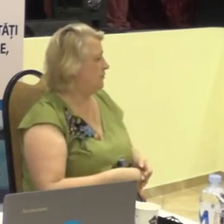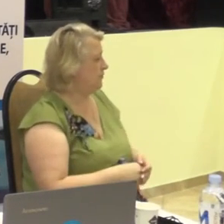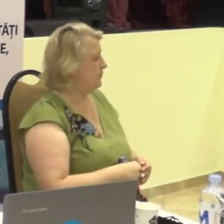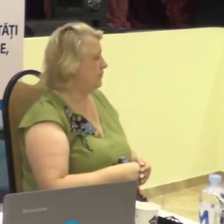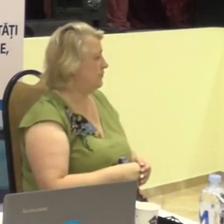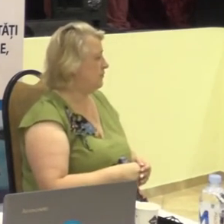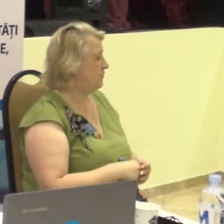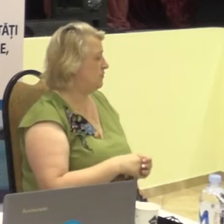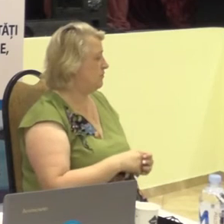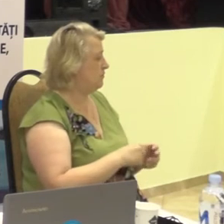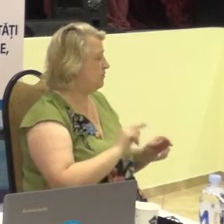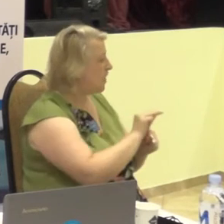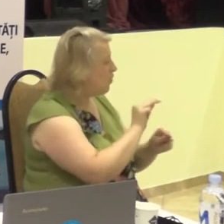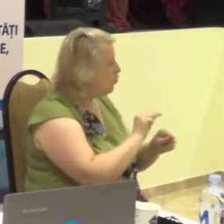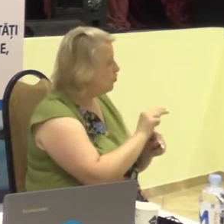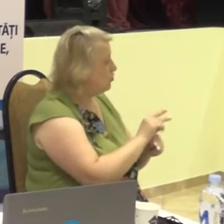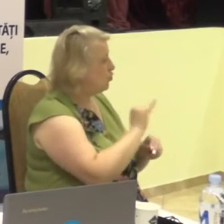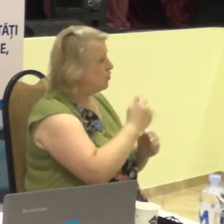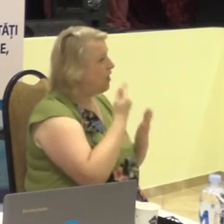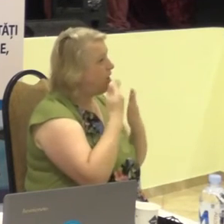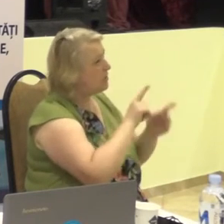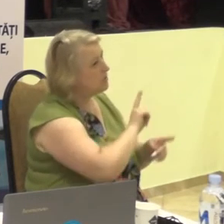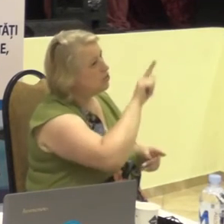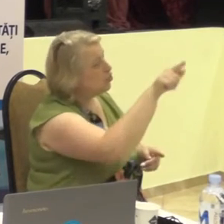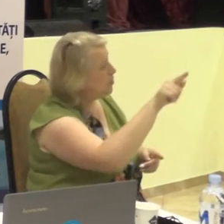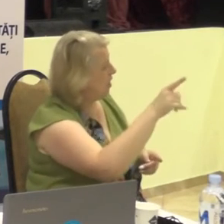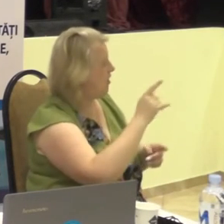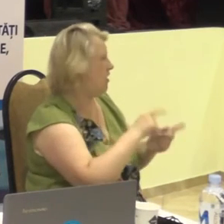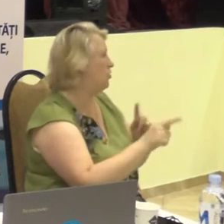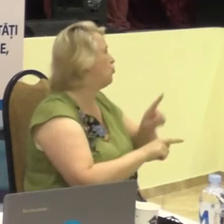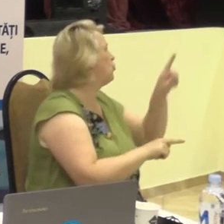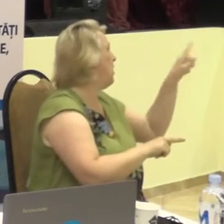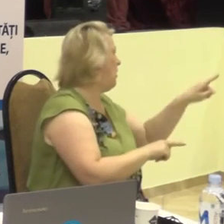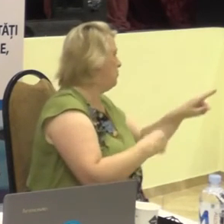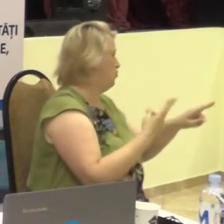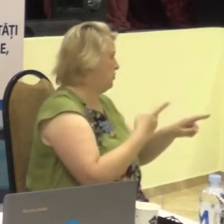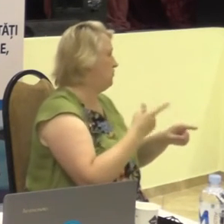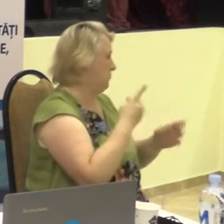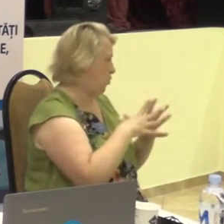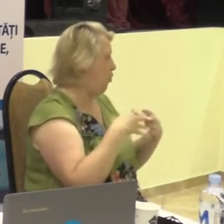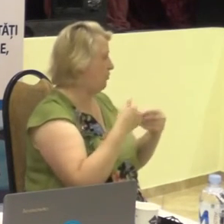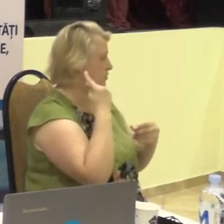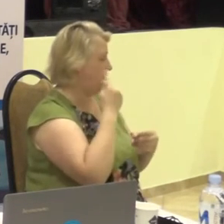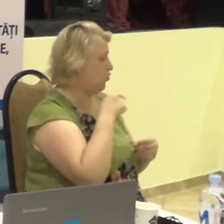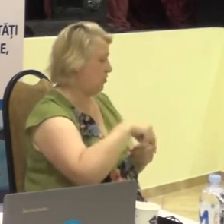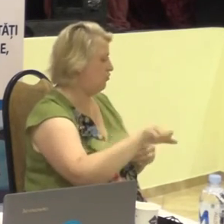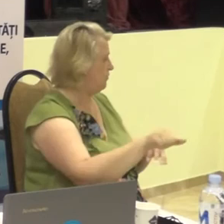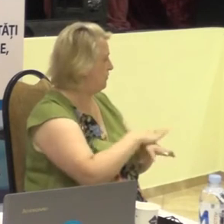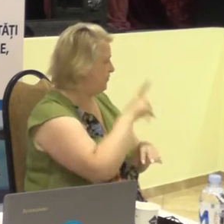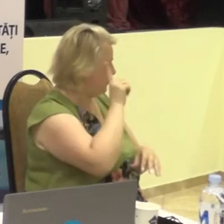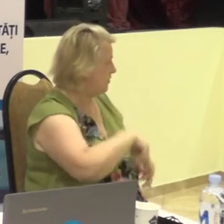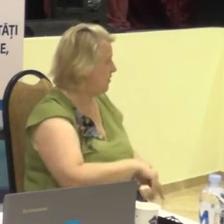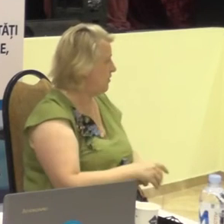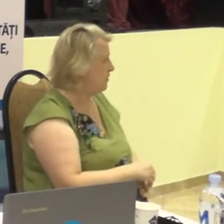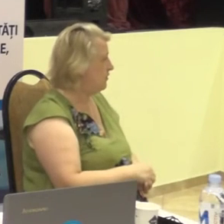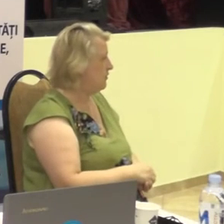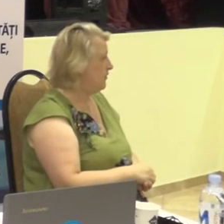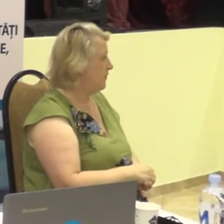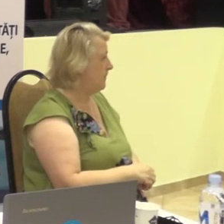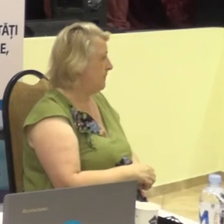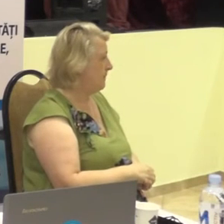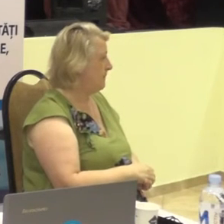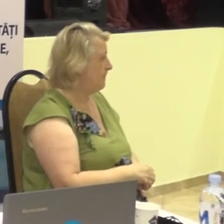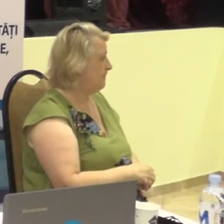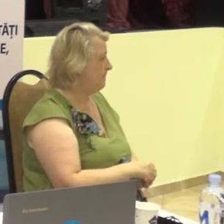direcționează în acea direcție ei au nevoie. Ce